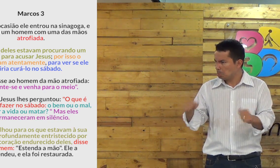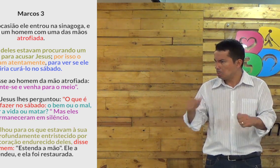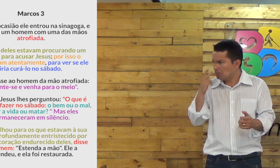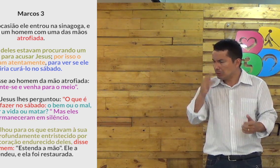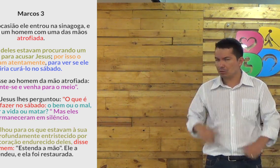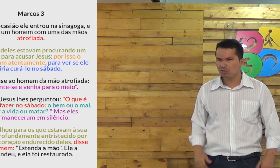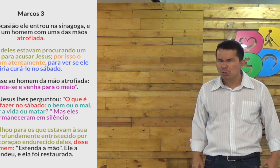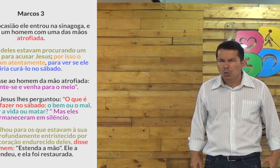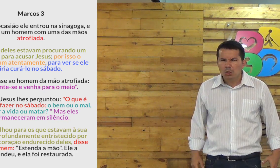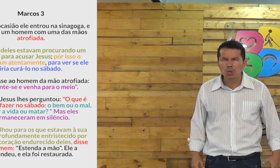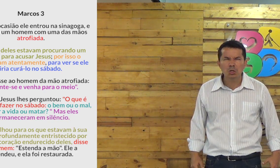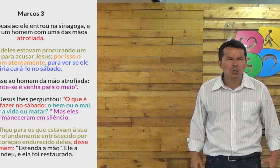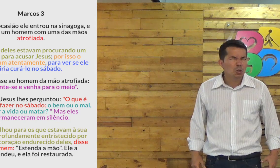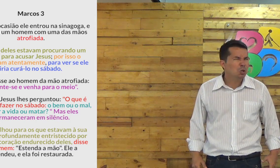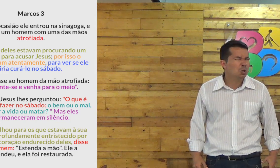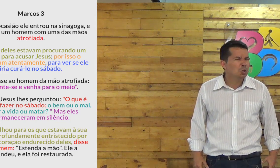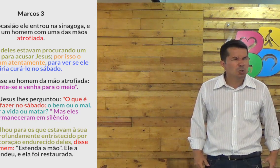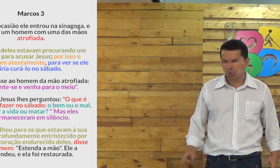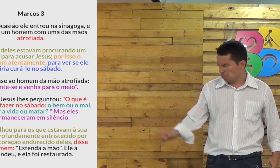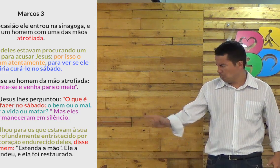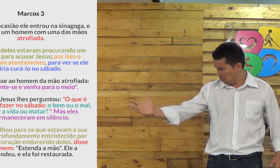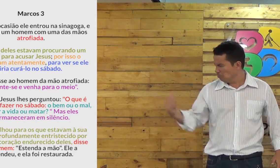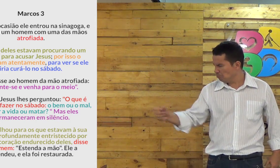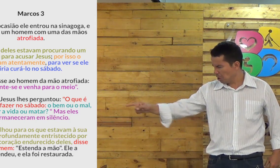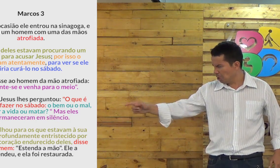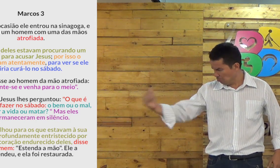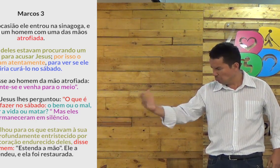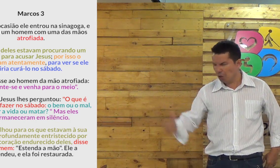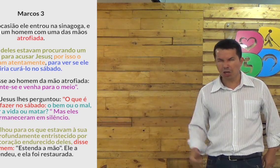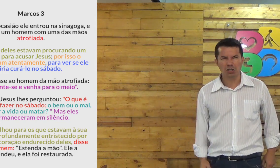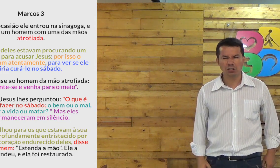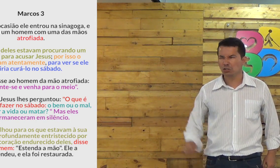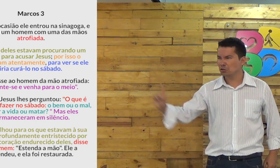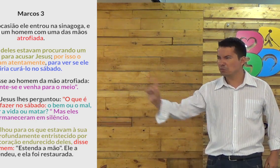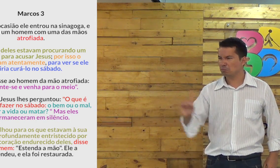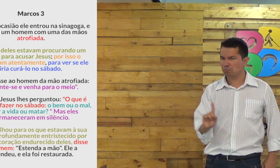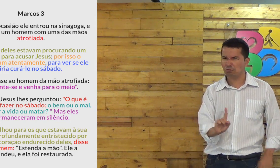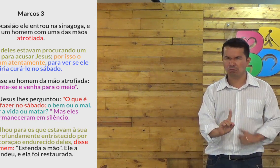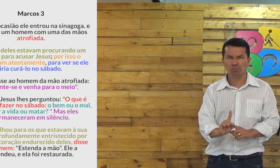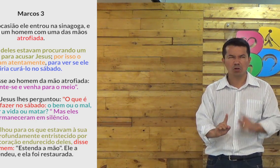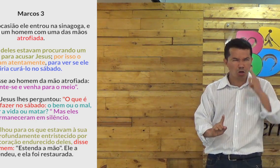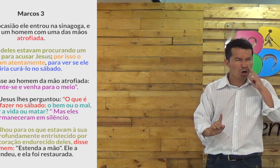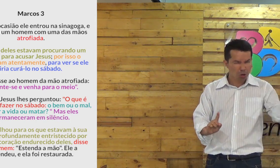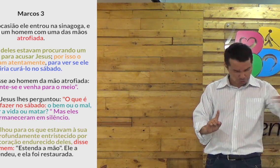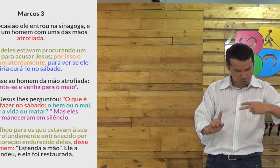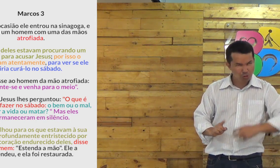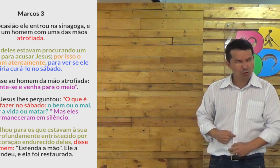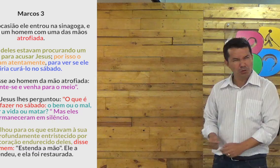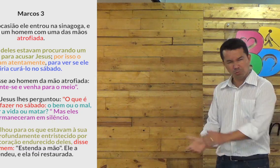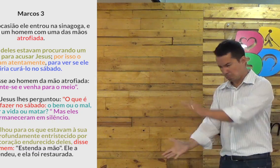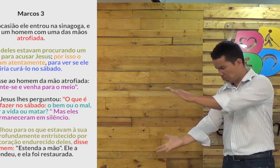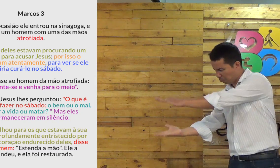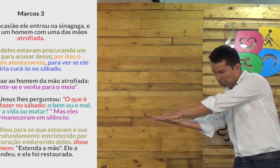Você consegue imaginar? Jesus, meio com raiva, meio triste. E chama o moço ali. Olha só para esse moço.